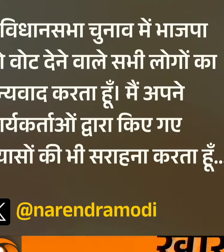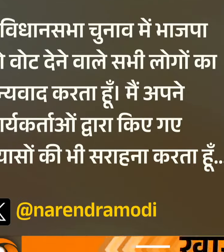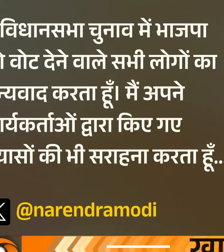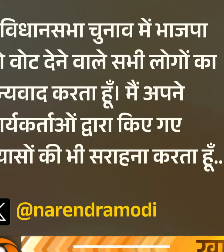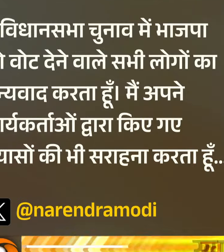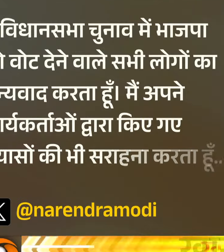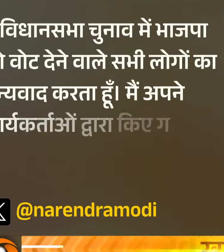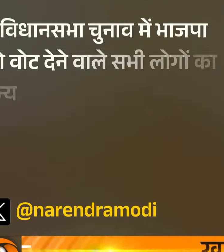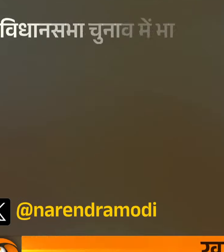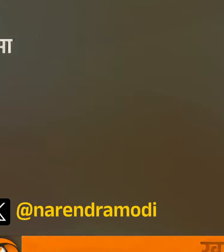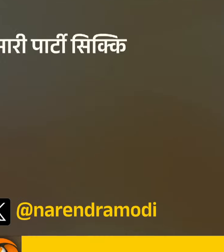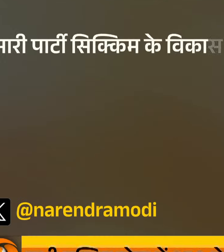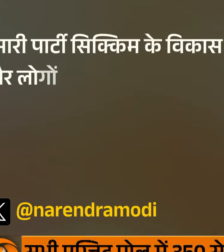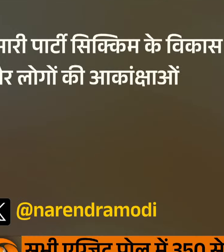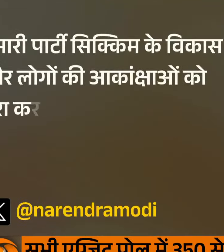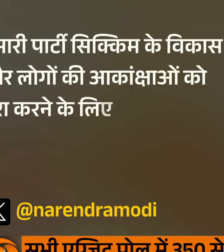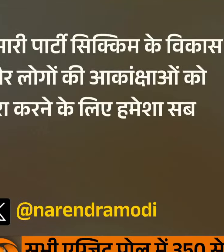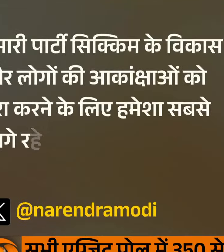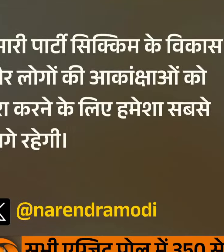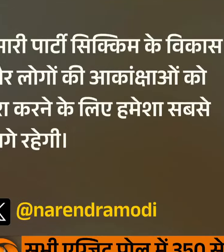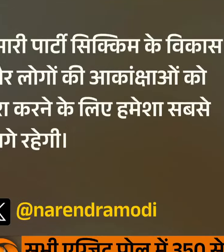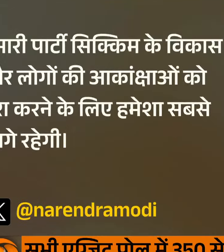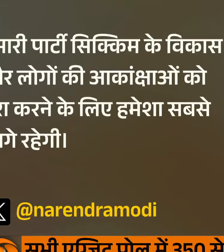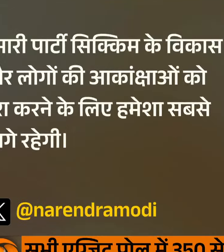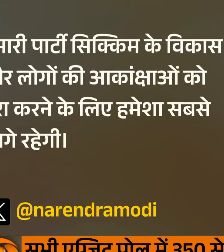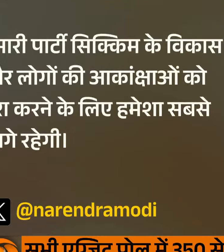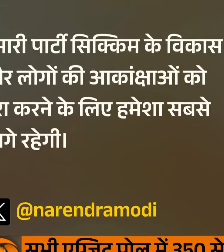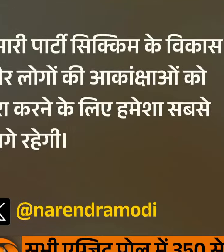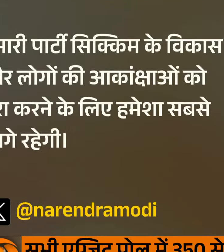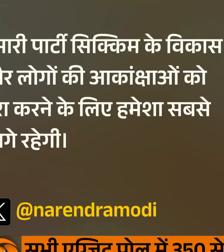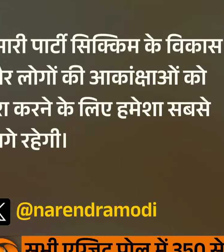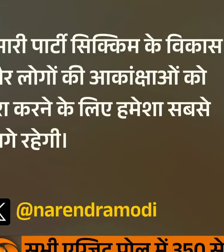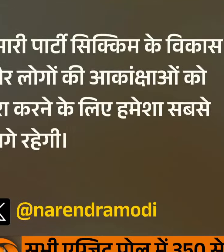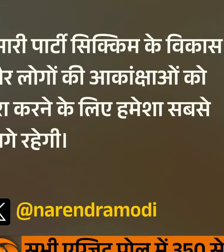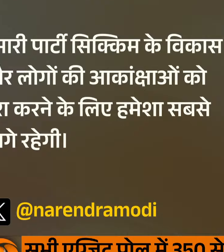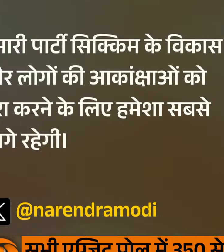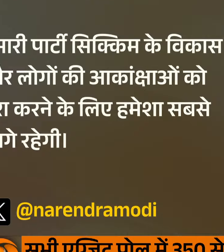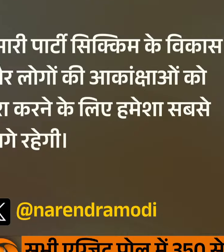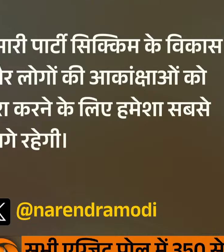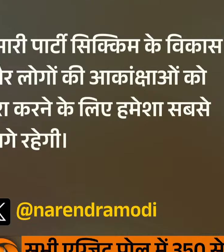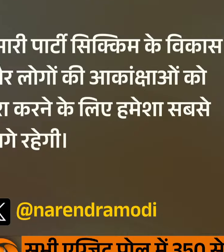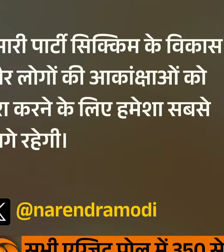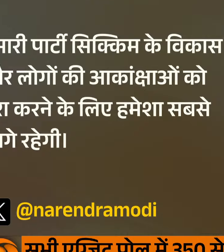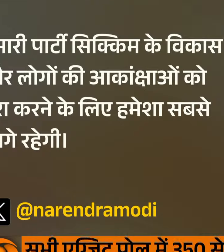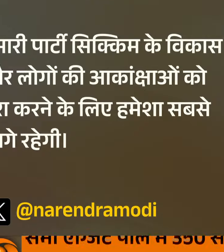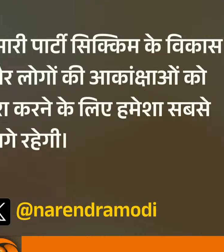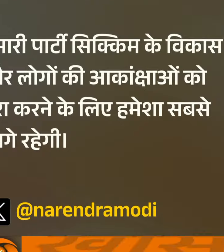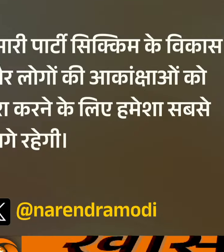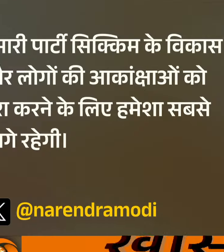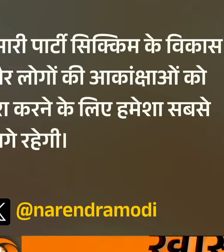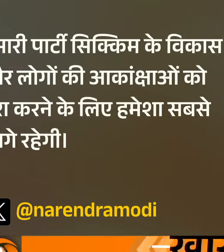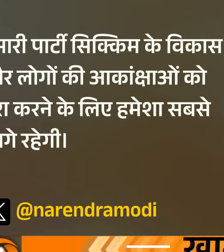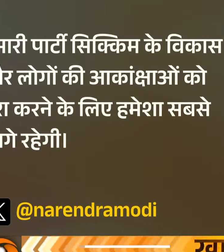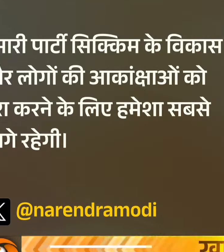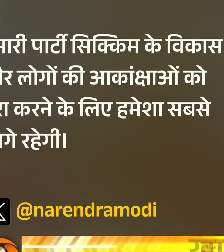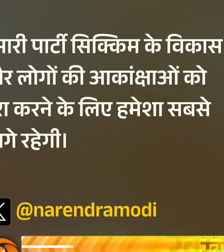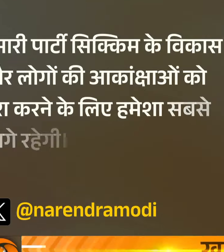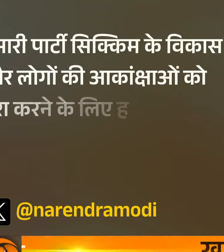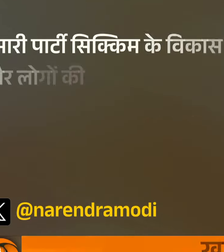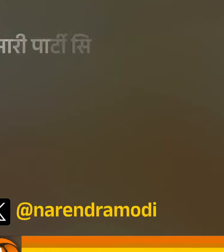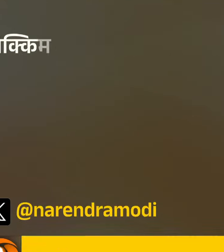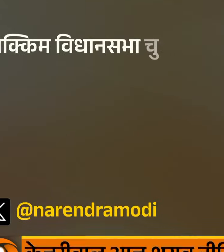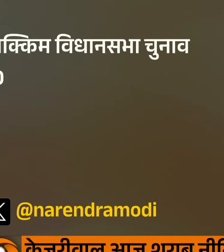करता हूँ मैं अपने कारे करता हूं द्वारा किये गए प्रयासों की भी सरहाना करता हूँ हमारी पार्टी